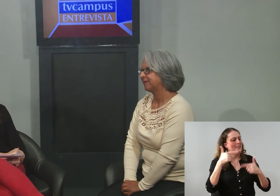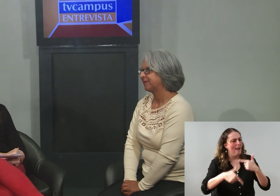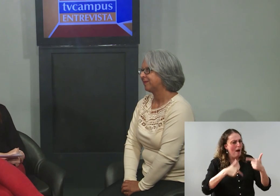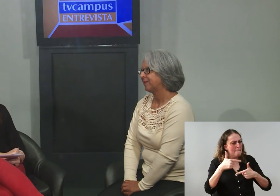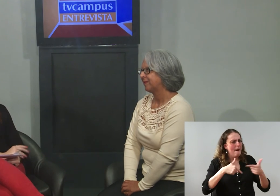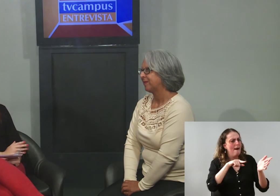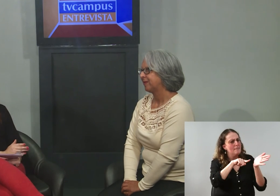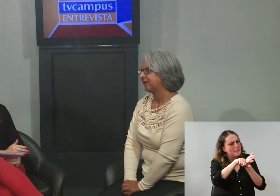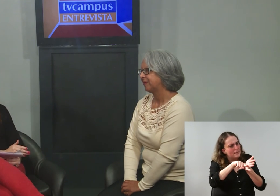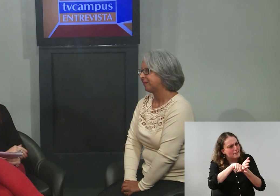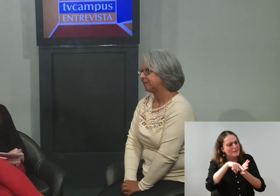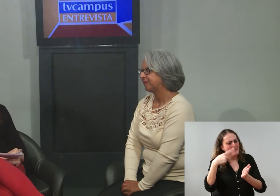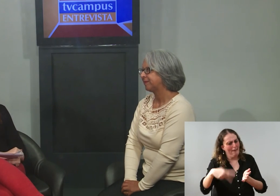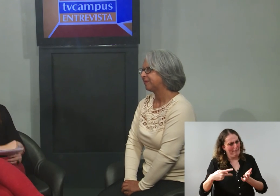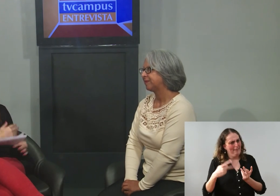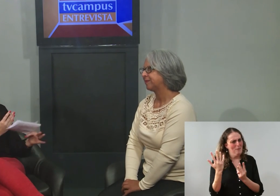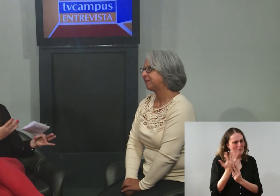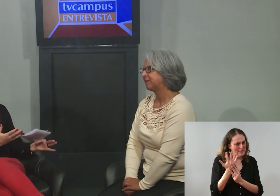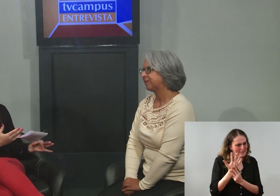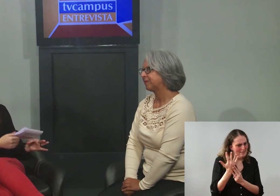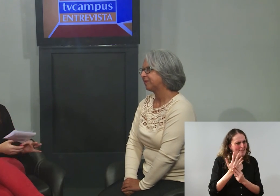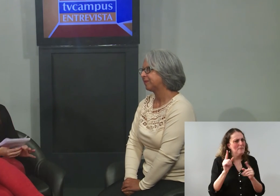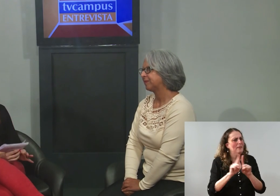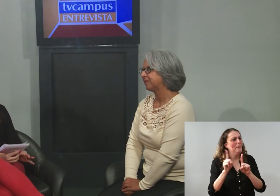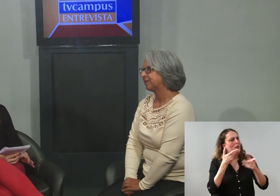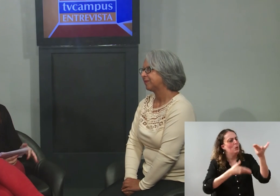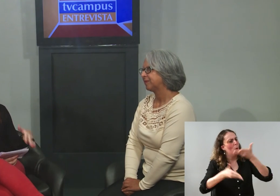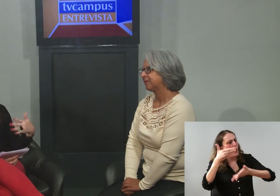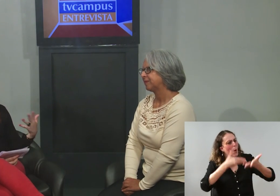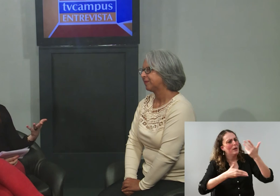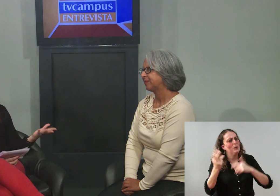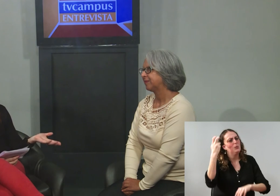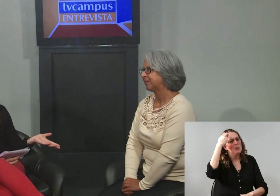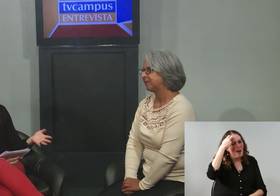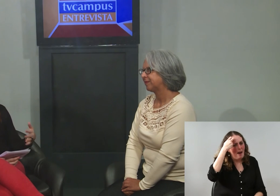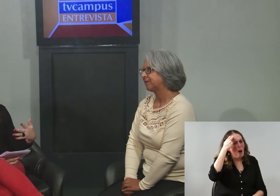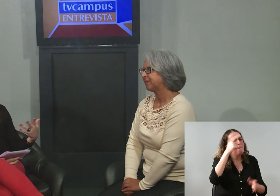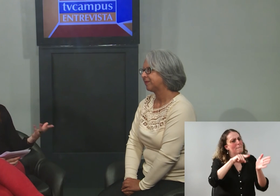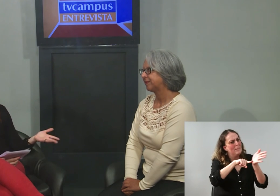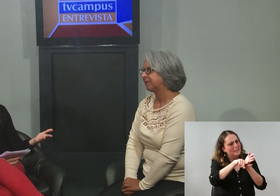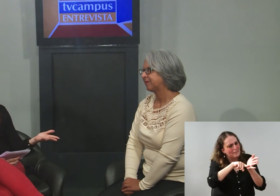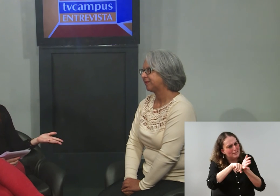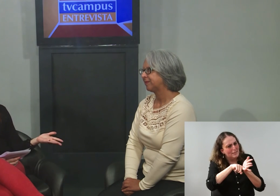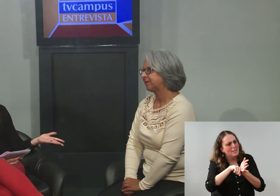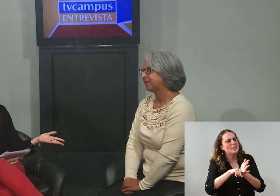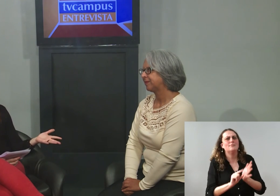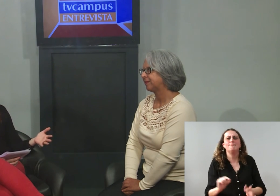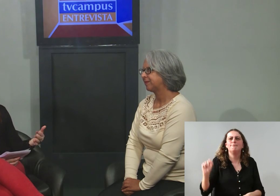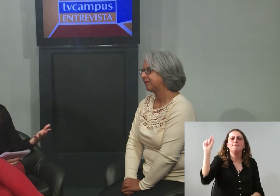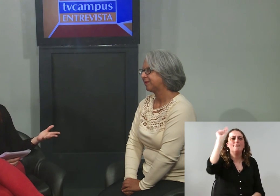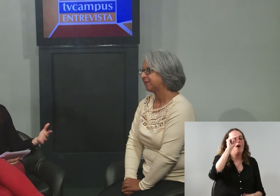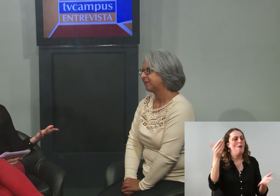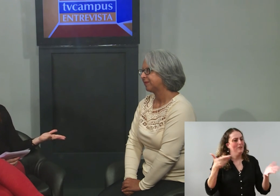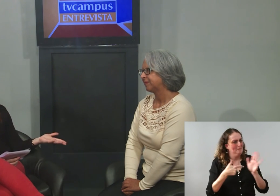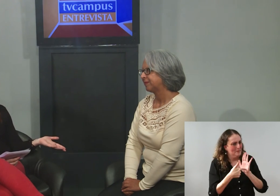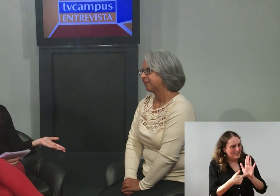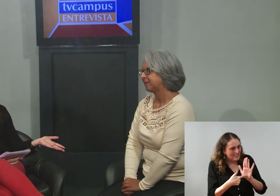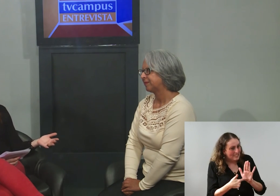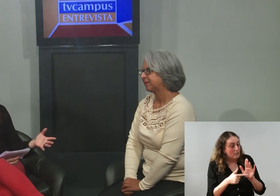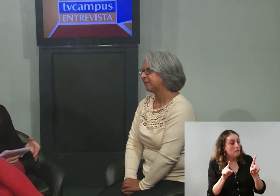aqui pela Universidade, também por essa troca cultural, por essas pesquisas que estão sendo apresentadas aqui e que servem de referência também